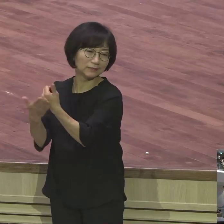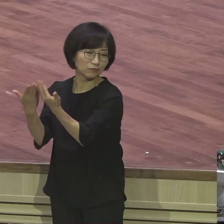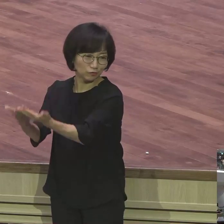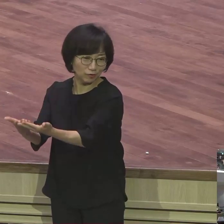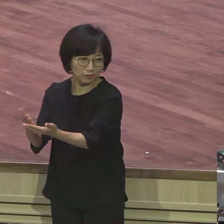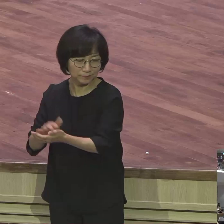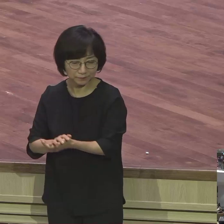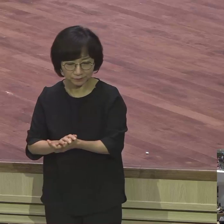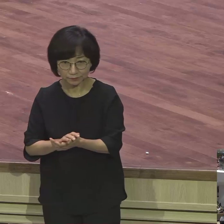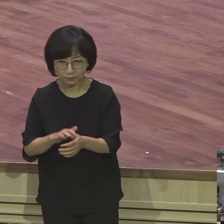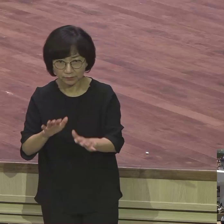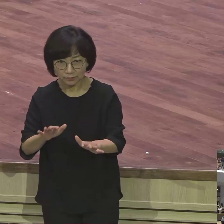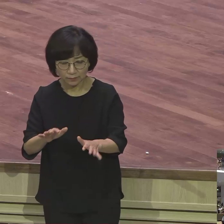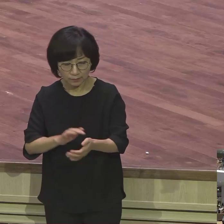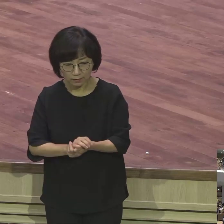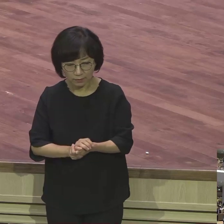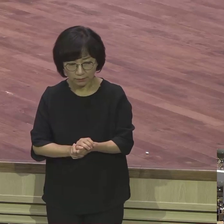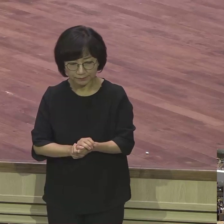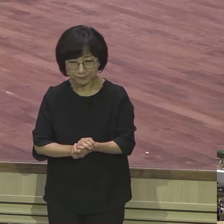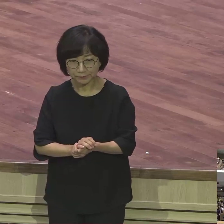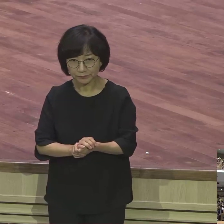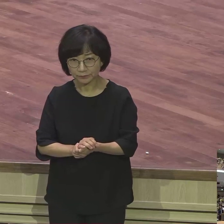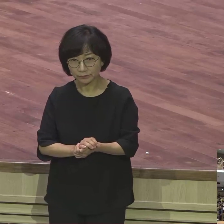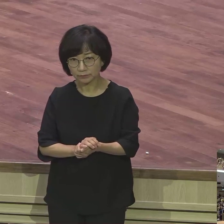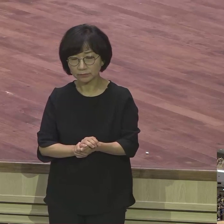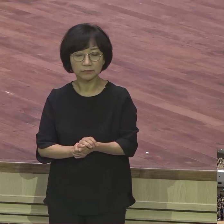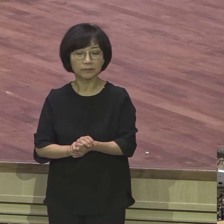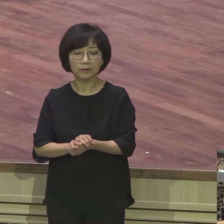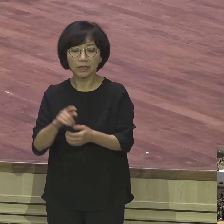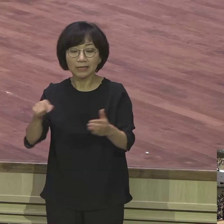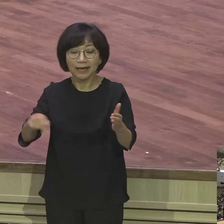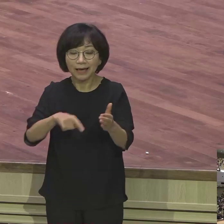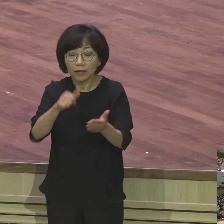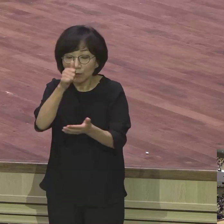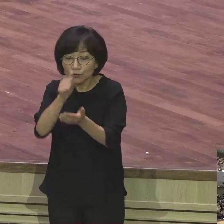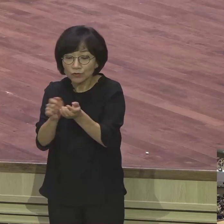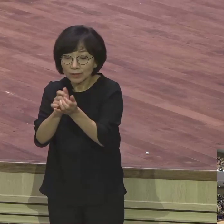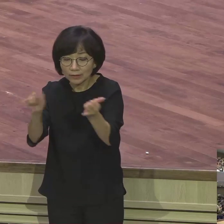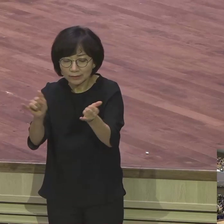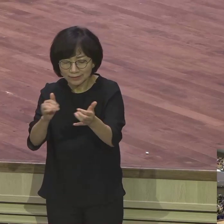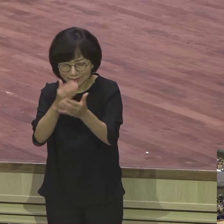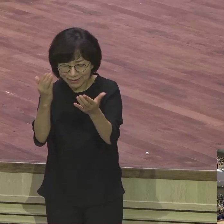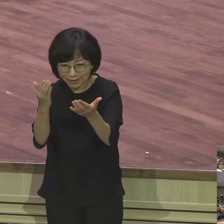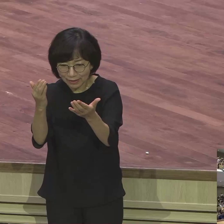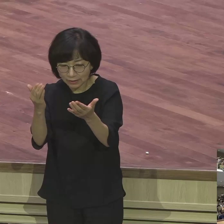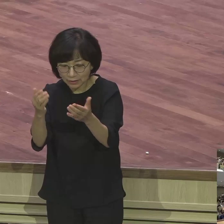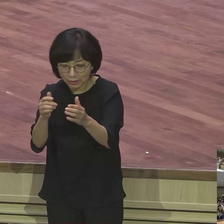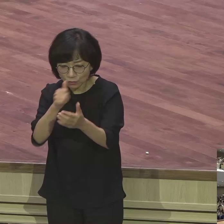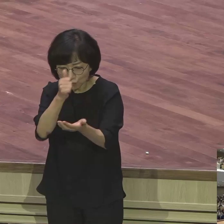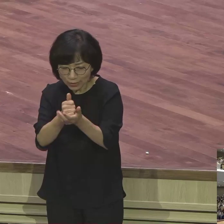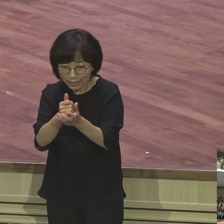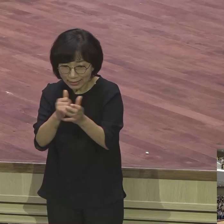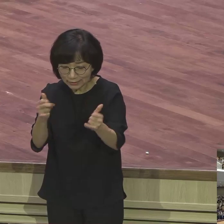옥중 제수를 다 요셉의 손에 맡김으로 그 제반 사물을 요셉이 처리하고